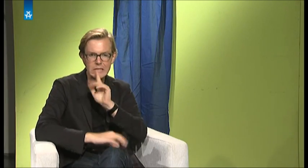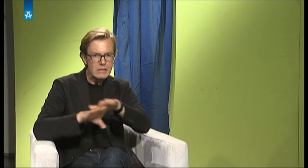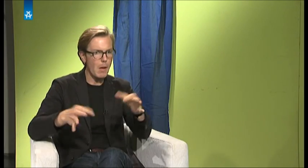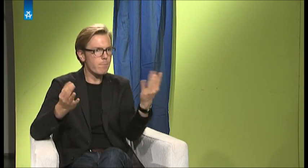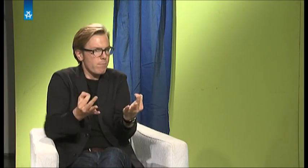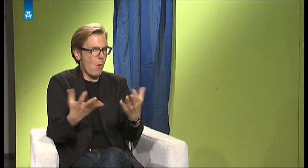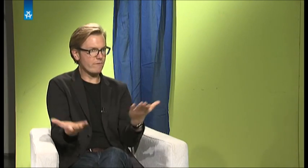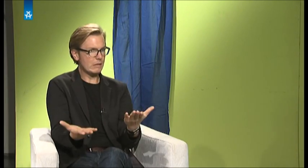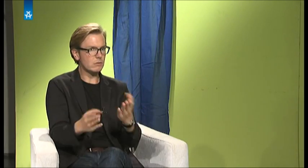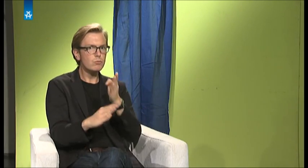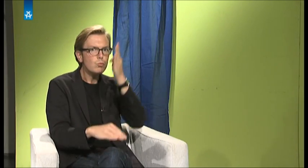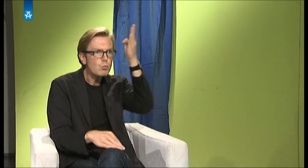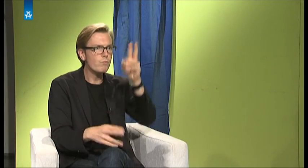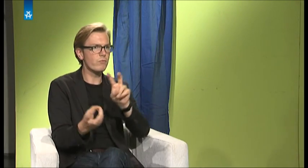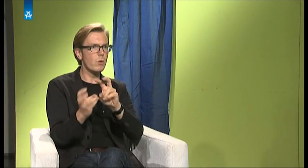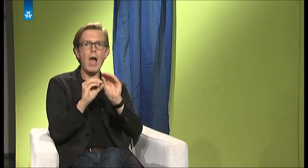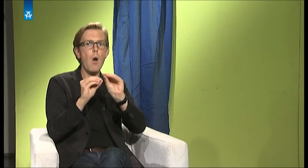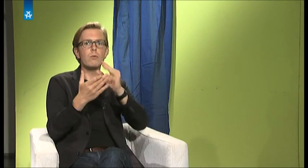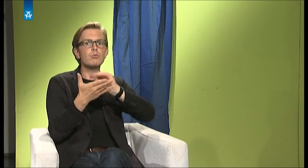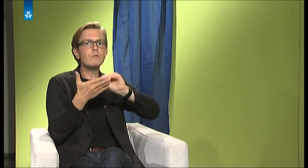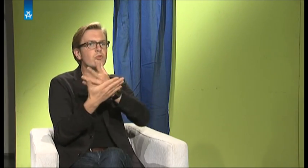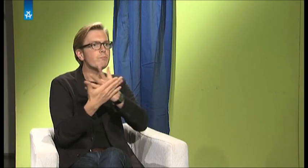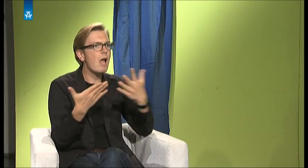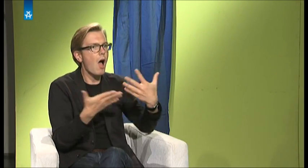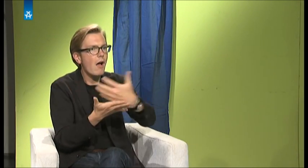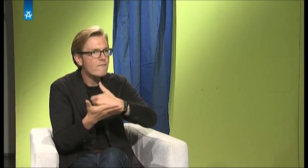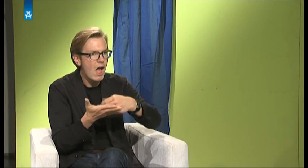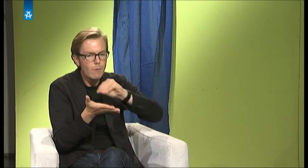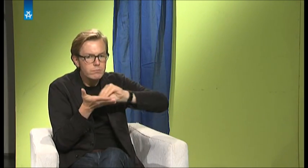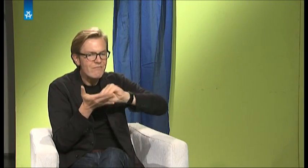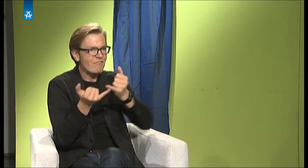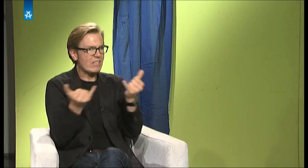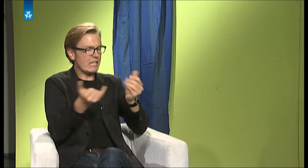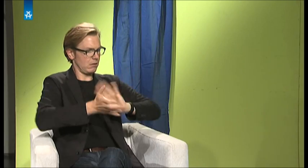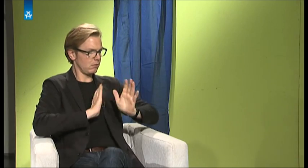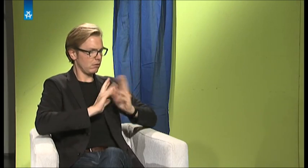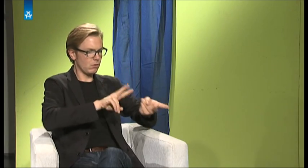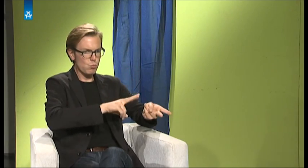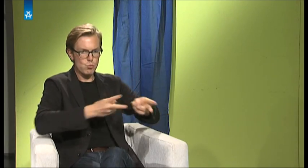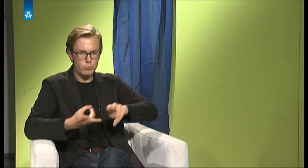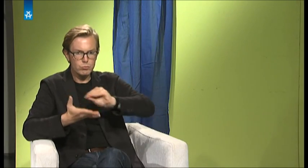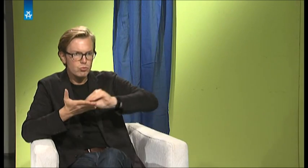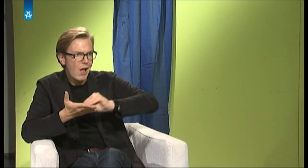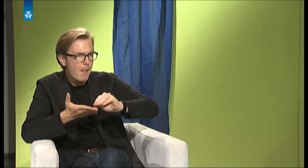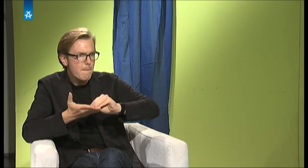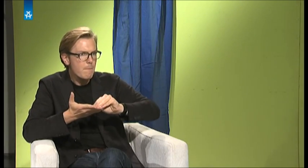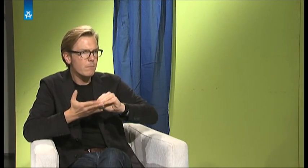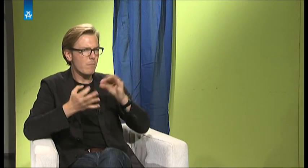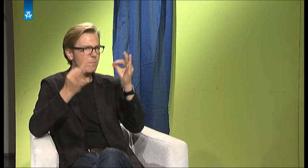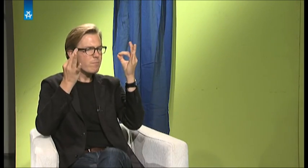Schriftspracherwerb geht von hörgeschädigten Kindern beziehungsweise wie werden gebärdensprachliche Dinge schriftsprachlich ausgedrückt. Da gibt es in